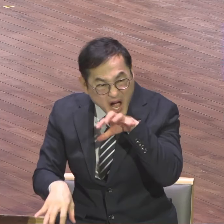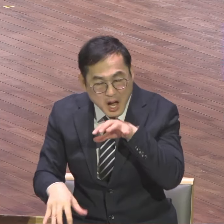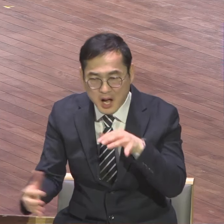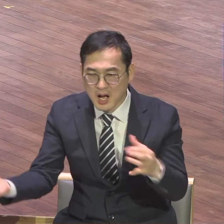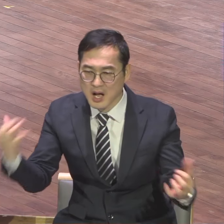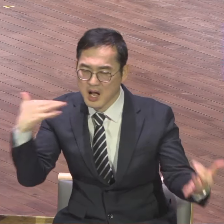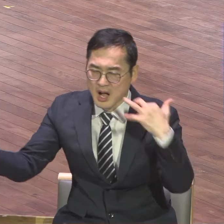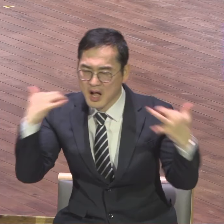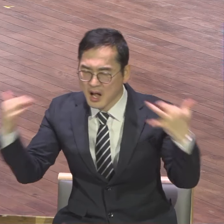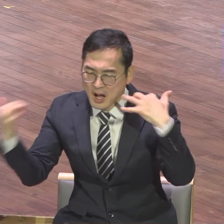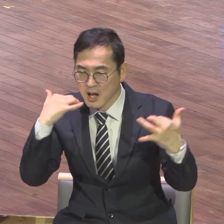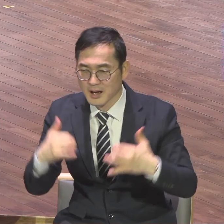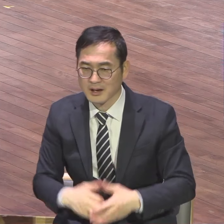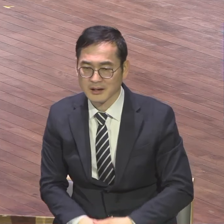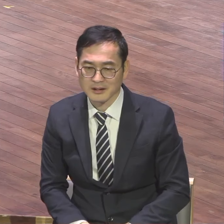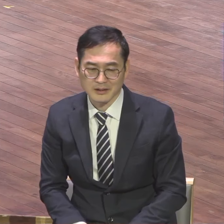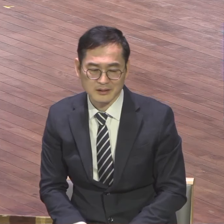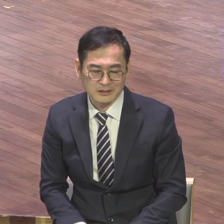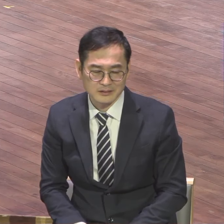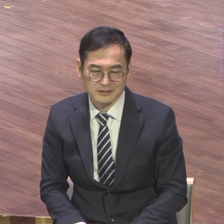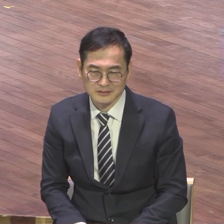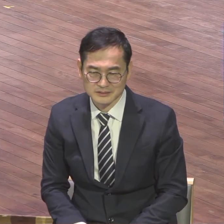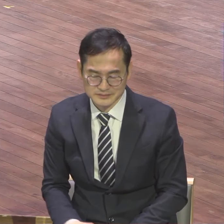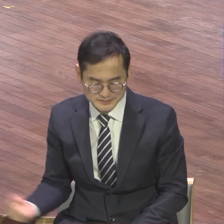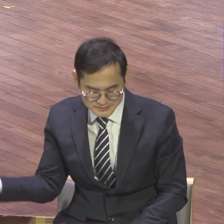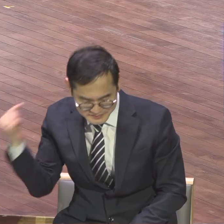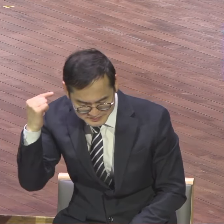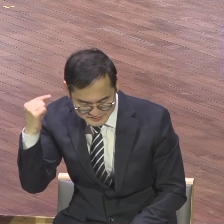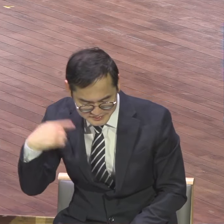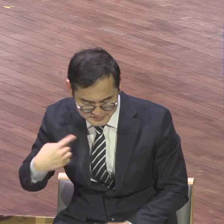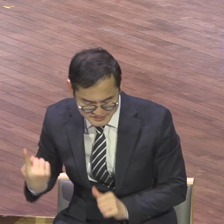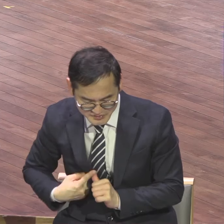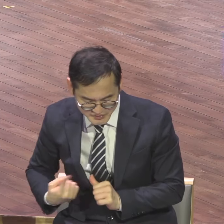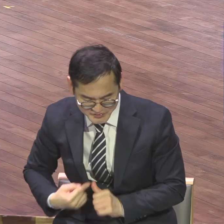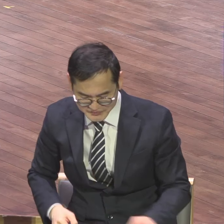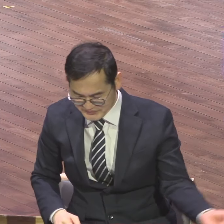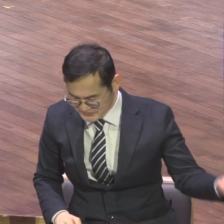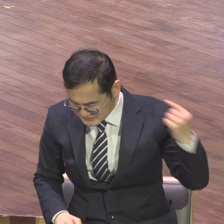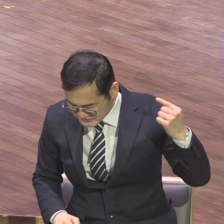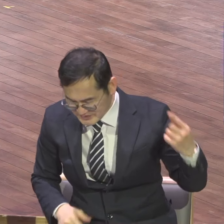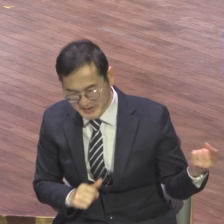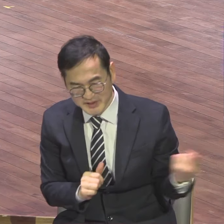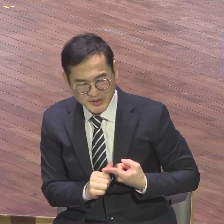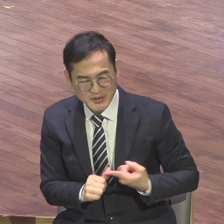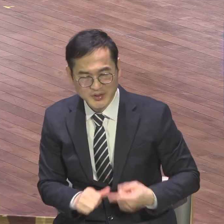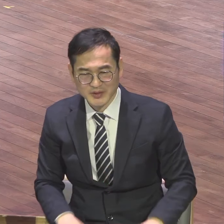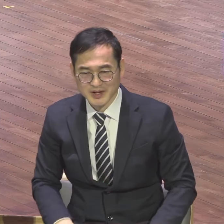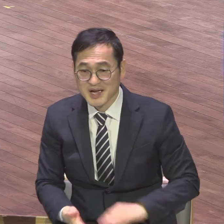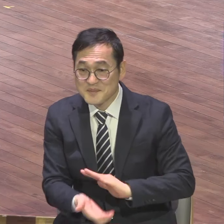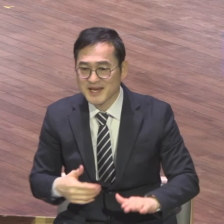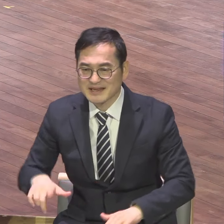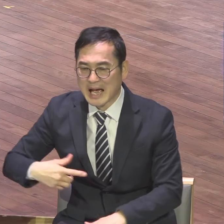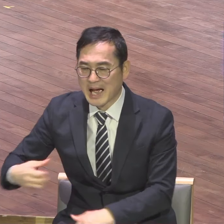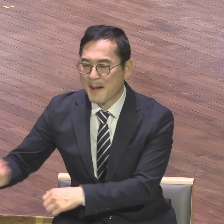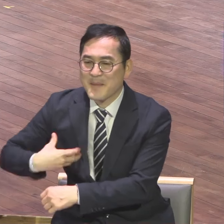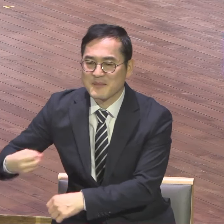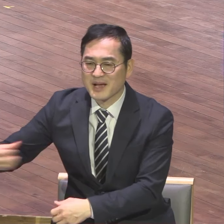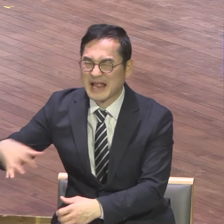온갖 말 다 해요 다 들려요 다 들려 다 또 알려줍니다 또 저 사람 저 말 했다고